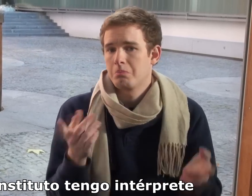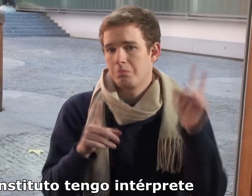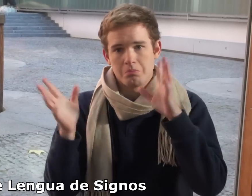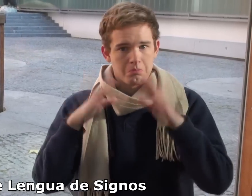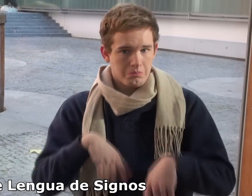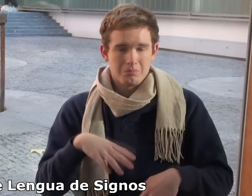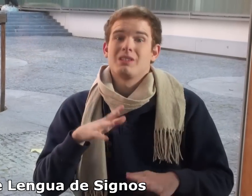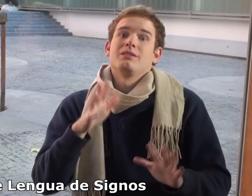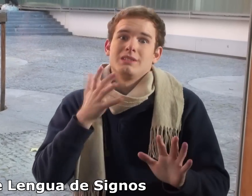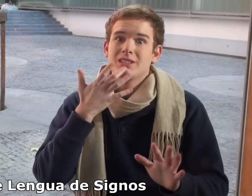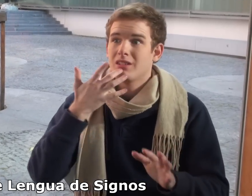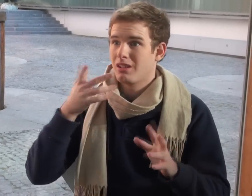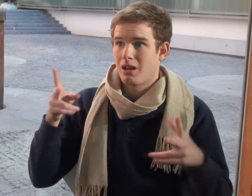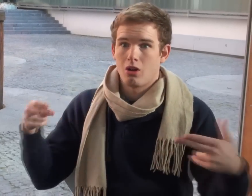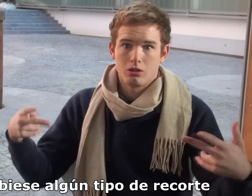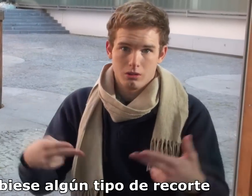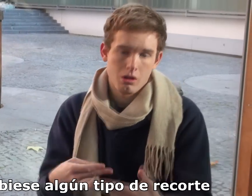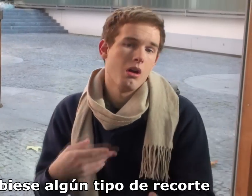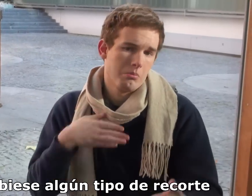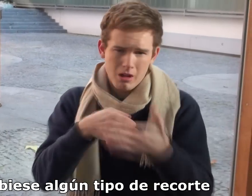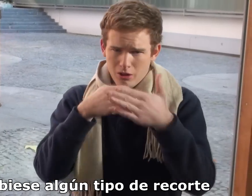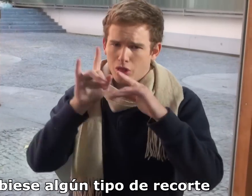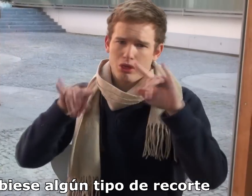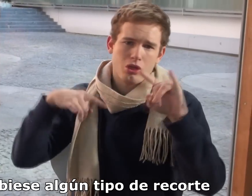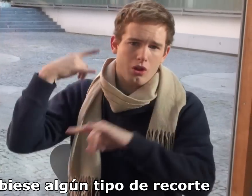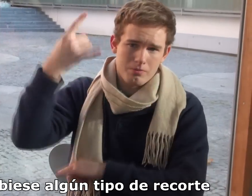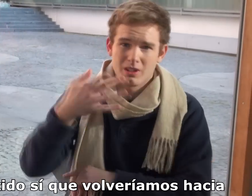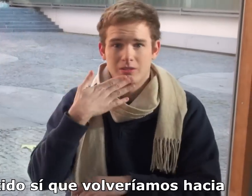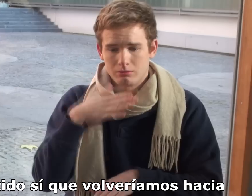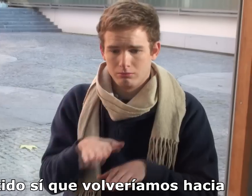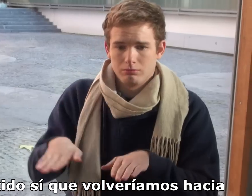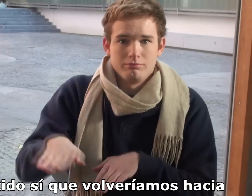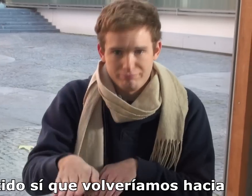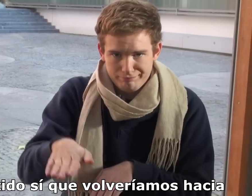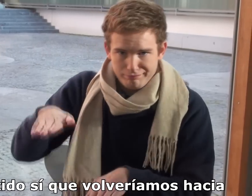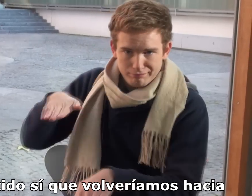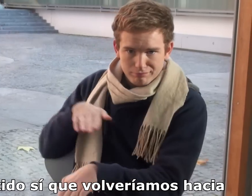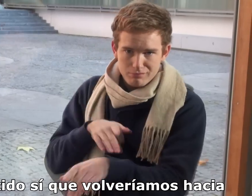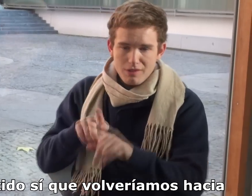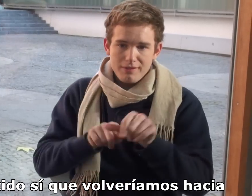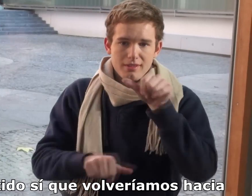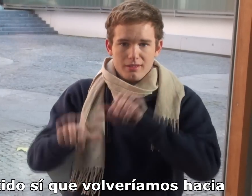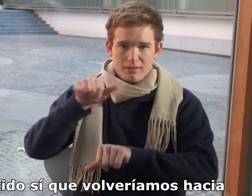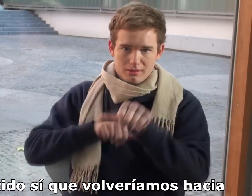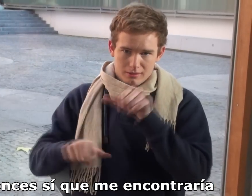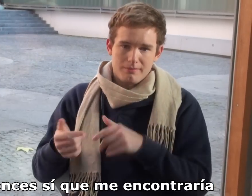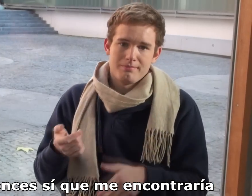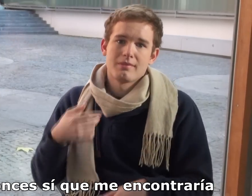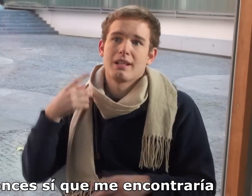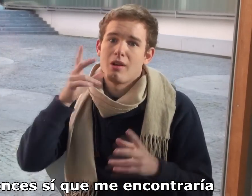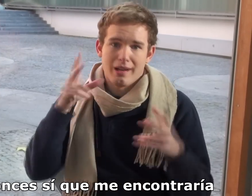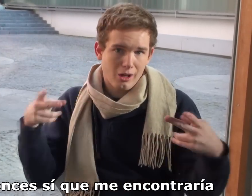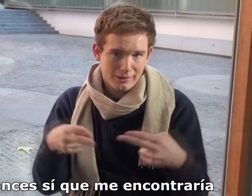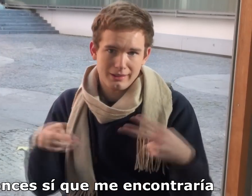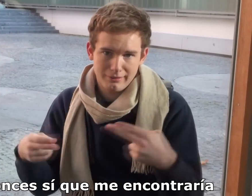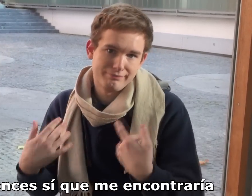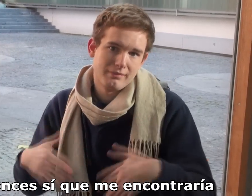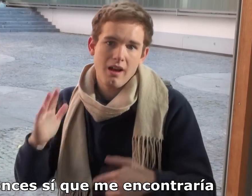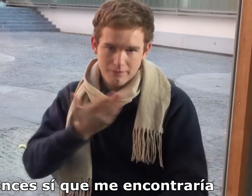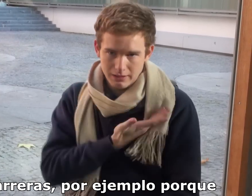intérprete de lengua de signos. Pero si hubiese algún tipo de recorte en este sentido, sí que volveríamos hacia atrás. Entonces sí que me encontraría